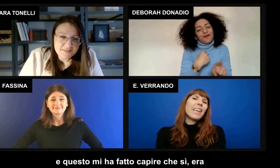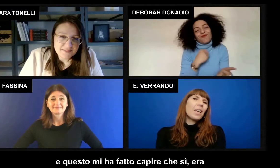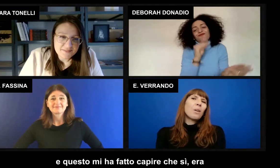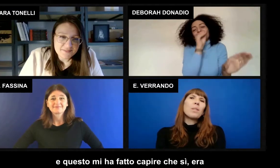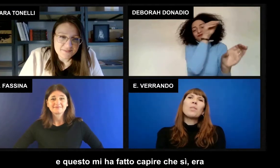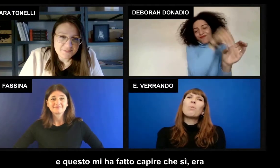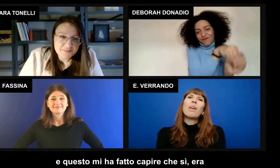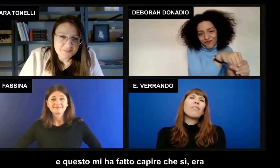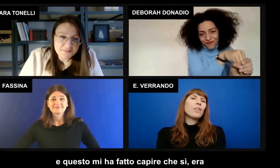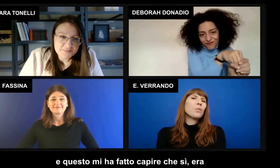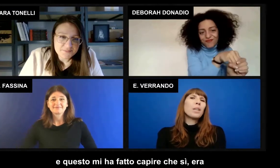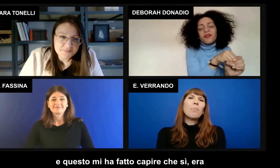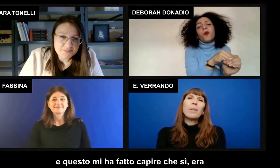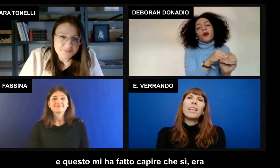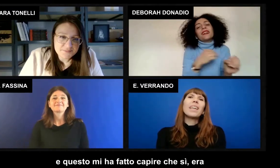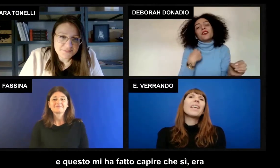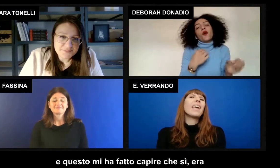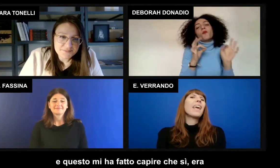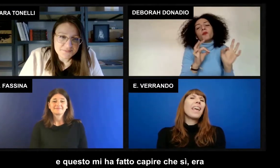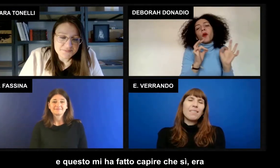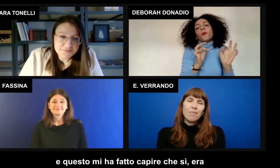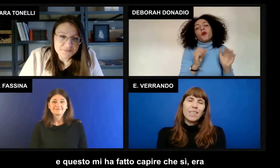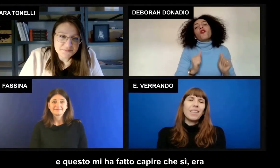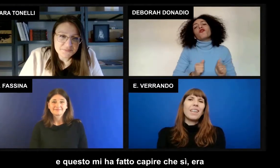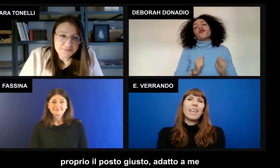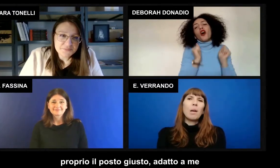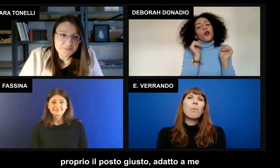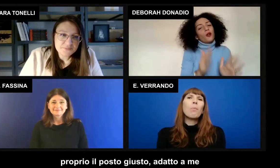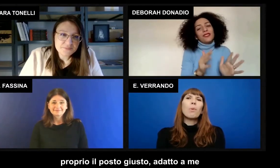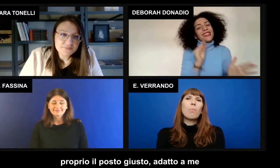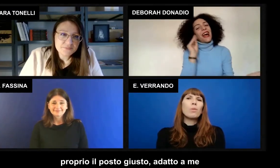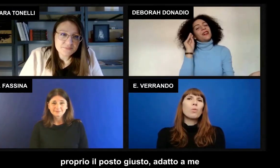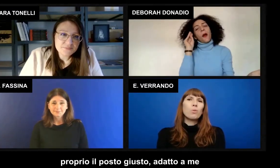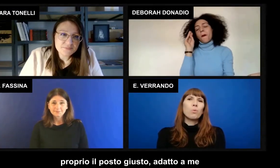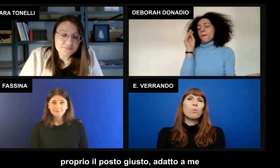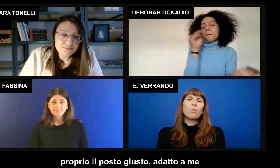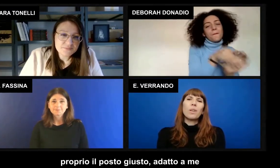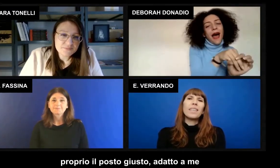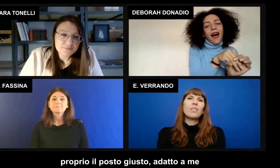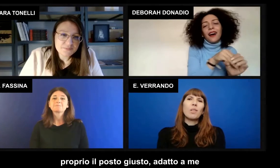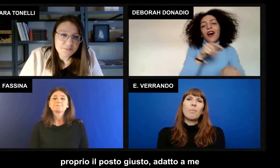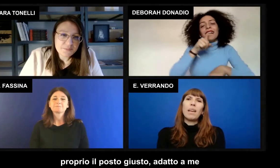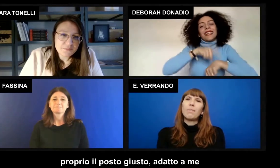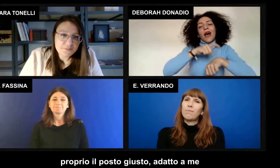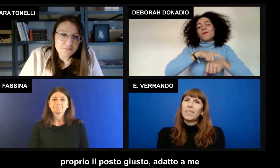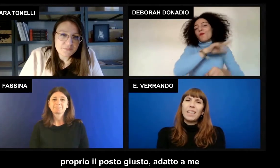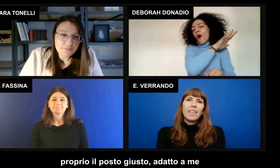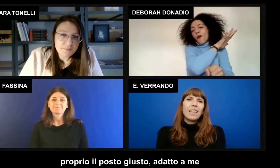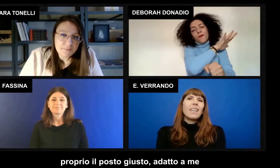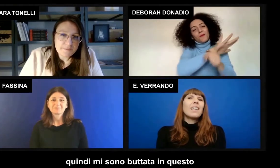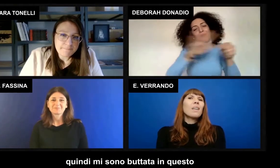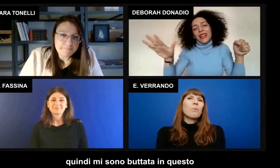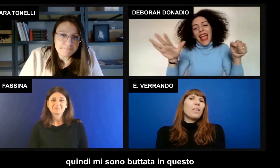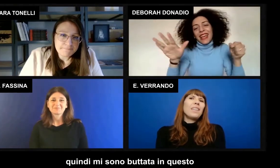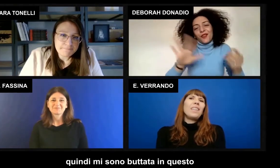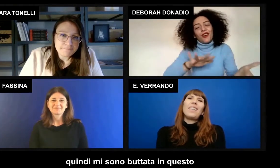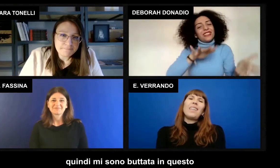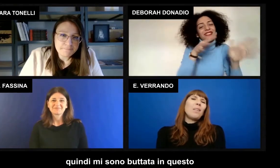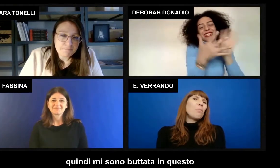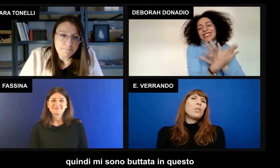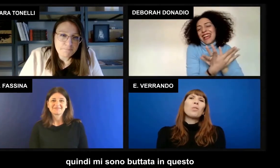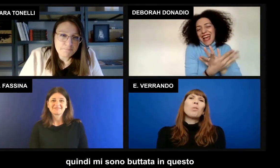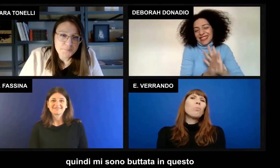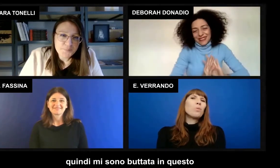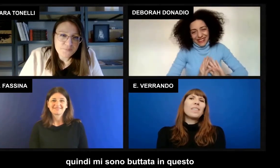E questo mi ha fatto capire che sì, era proprio il posto giusto, adatto a me. E quindi